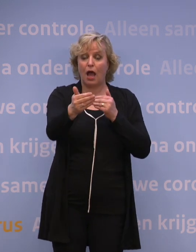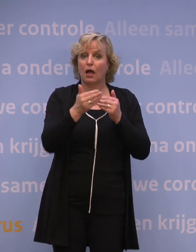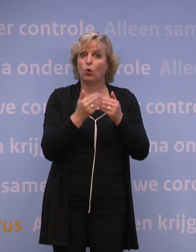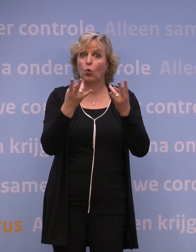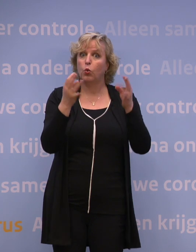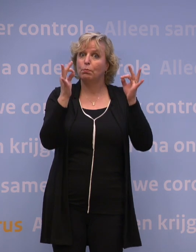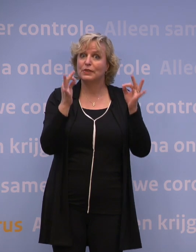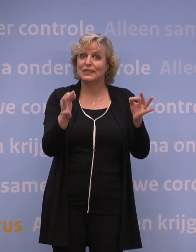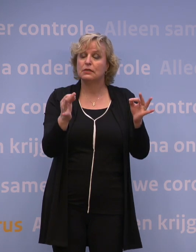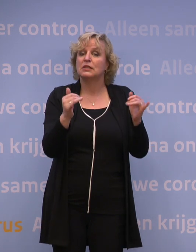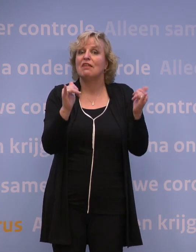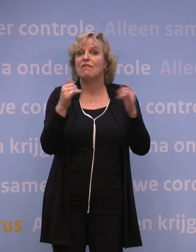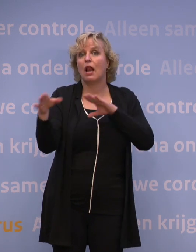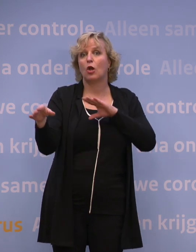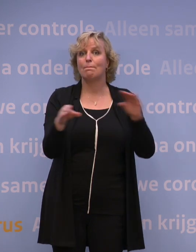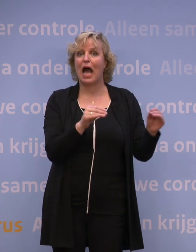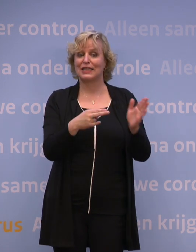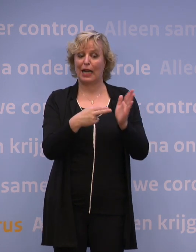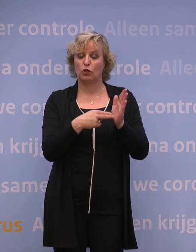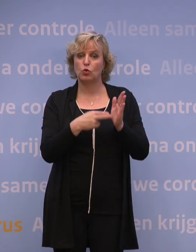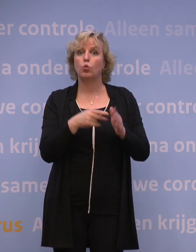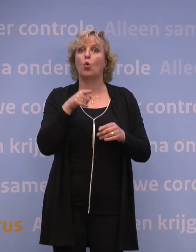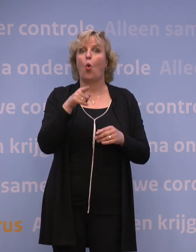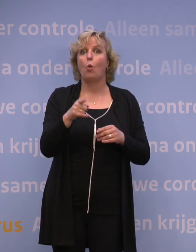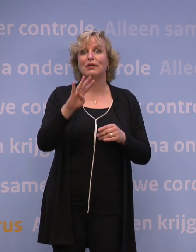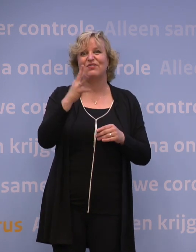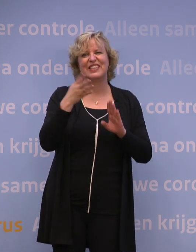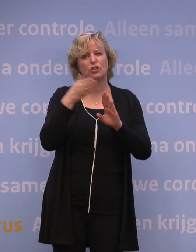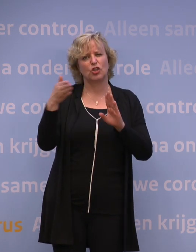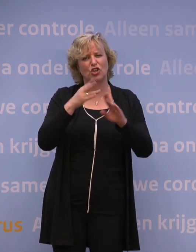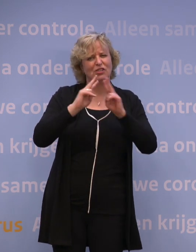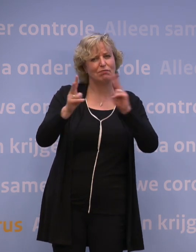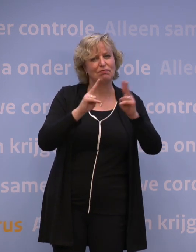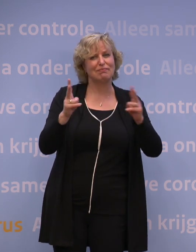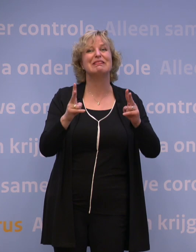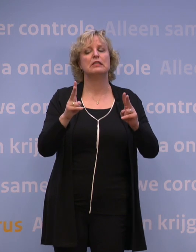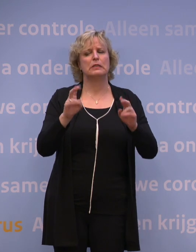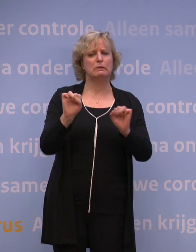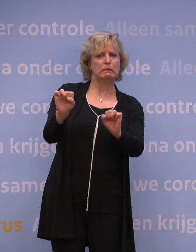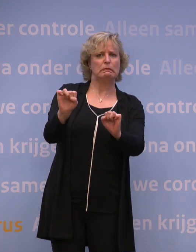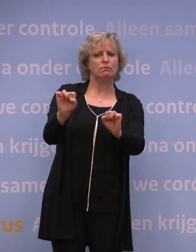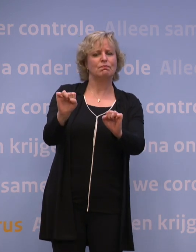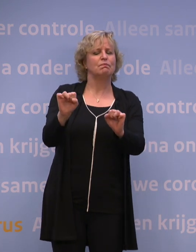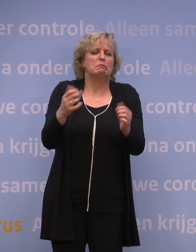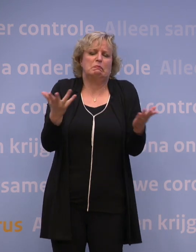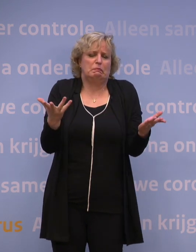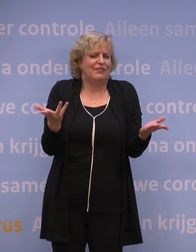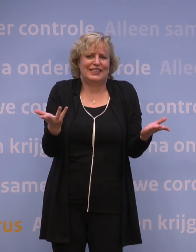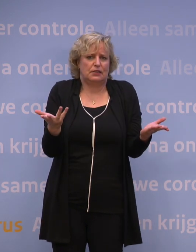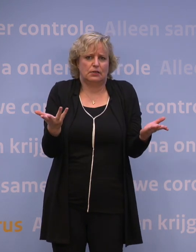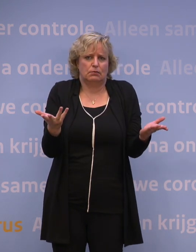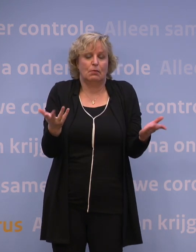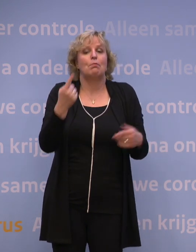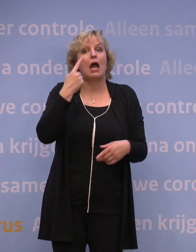maatregelen we dan nodig zullen hebben om een vierde golf te weren, dat is nog niet met zekerheid te zeggen. Wel dat we alert moeten blijven. We